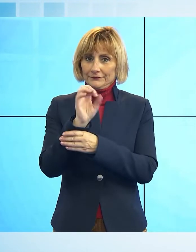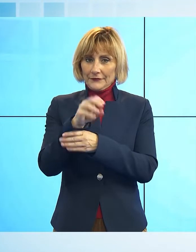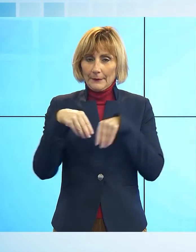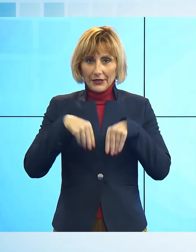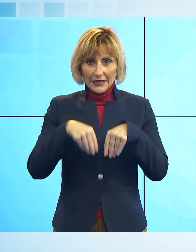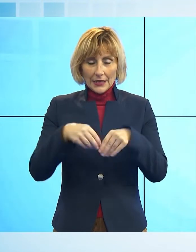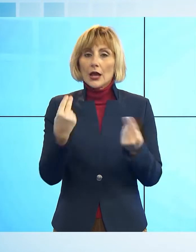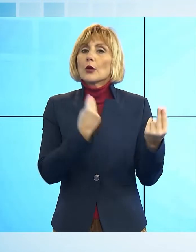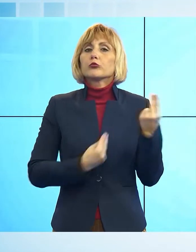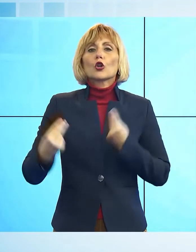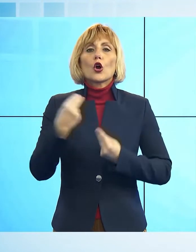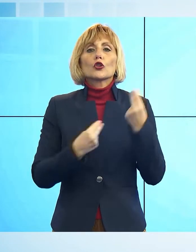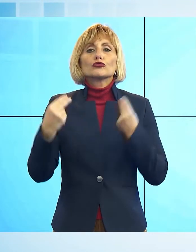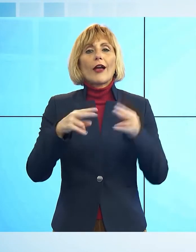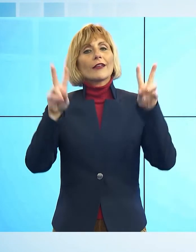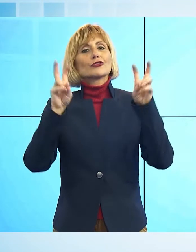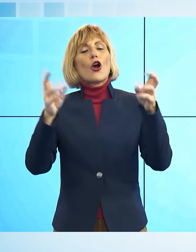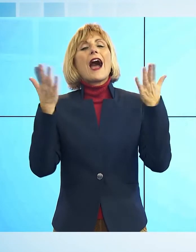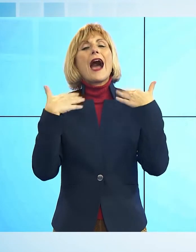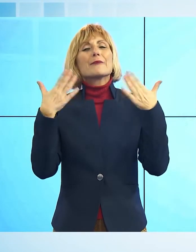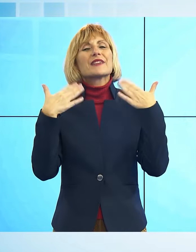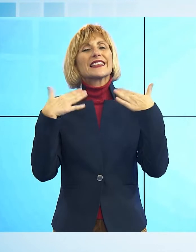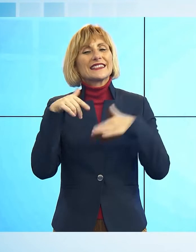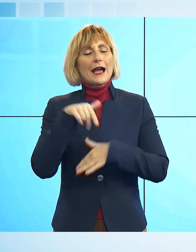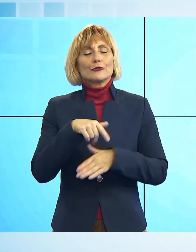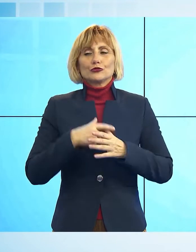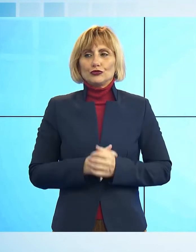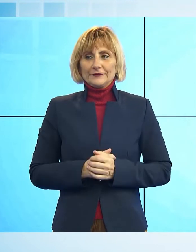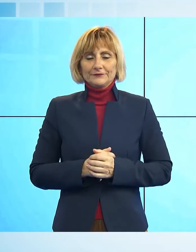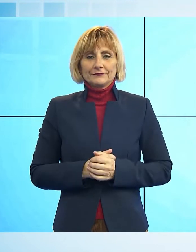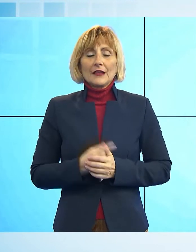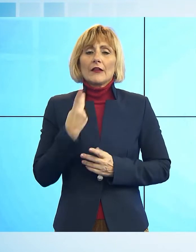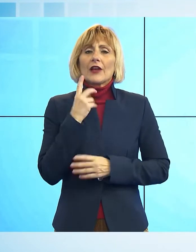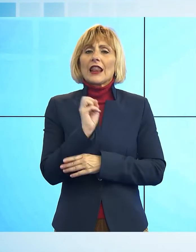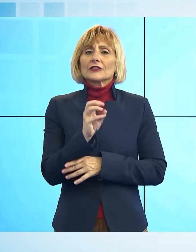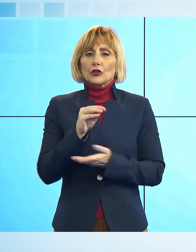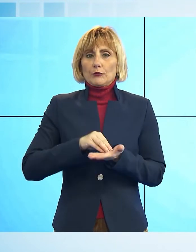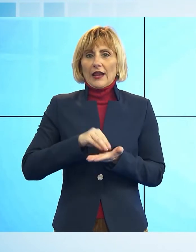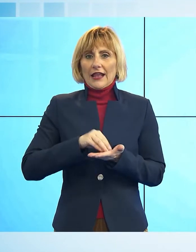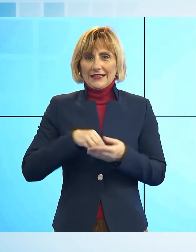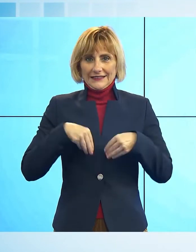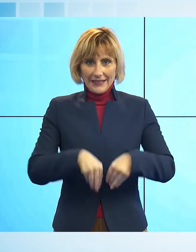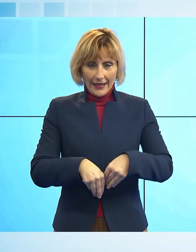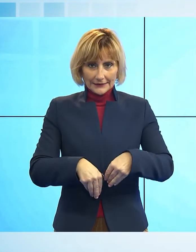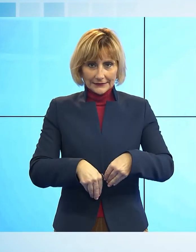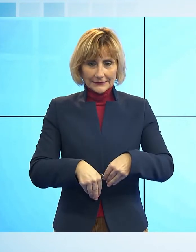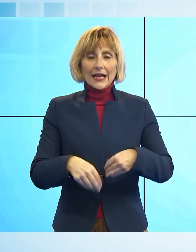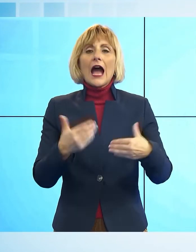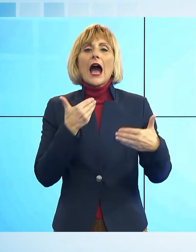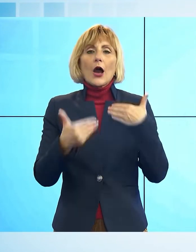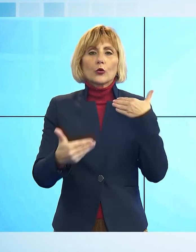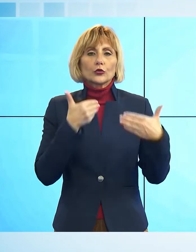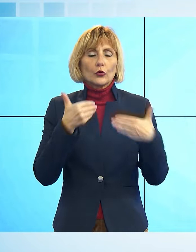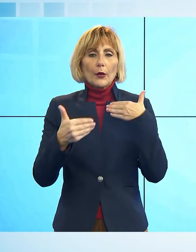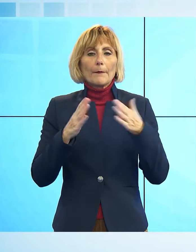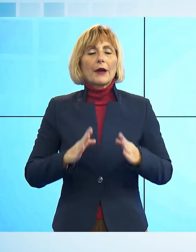progetto Ambientiamoci. Riparte con una lezione in presenza presso l'auditorium del Palazzo delle Esposizioni,